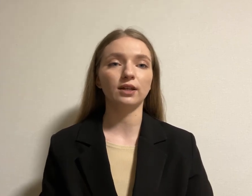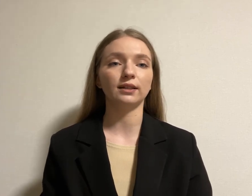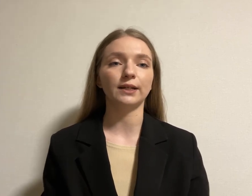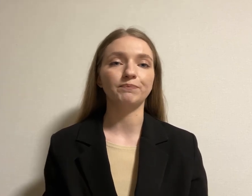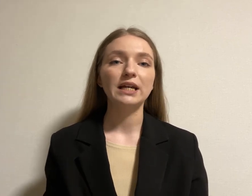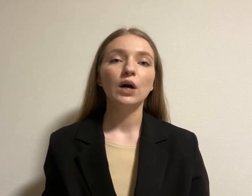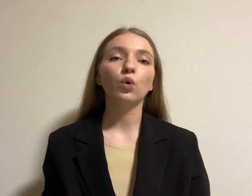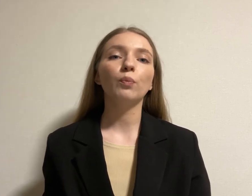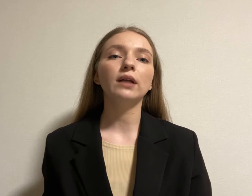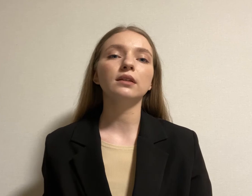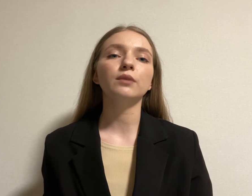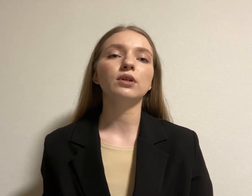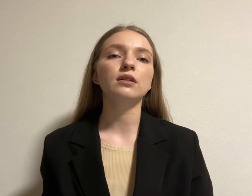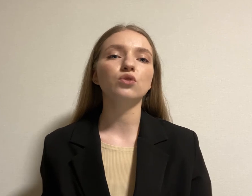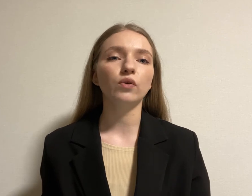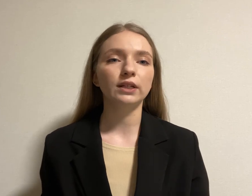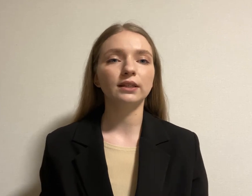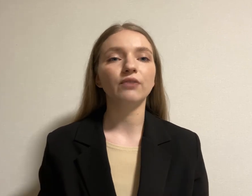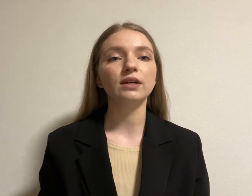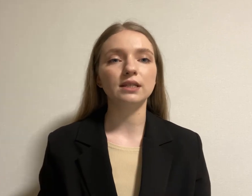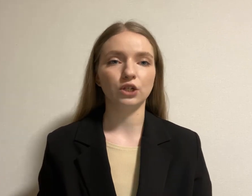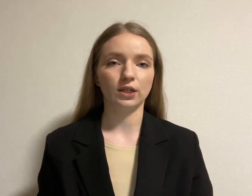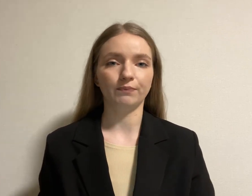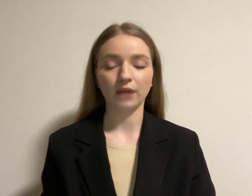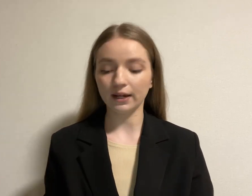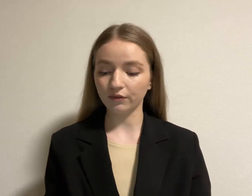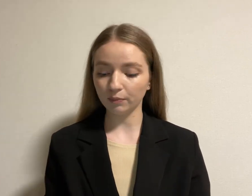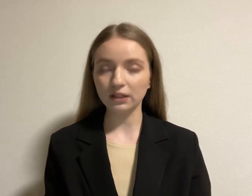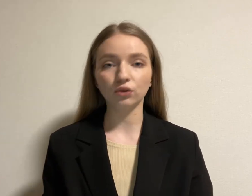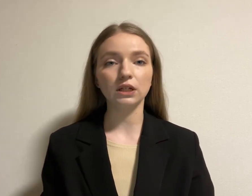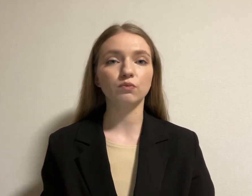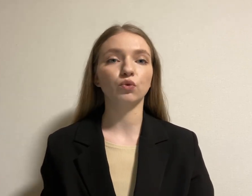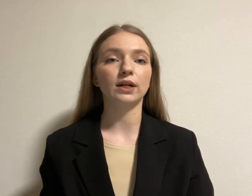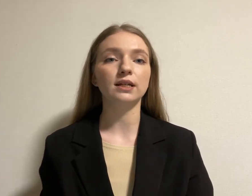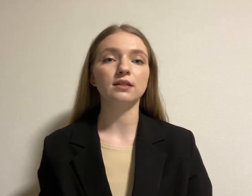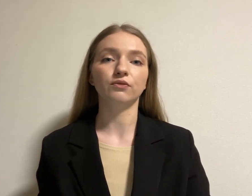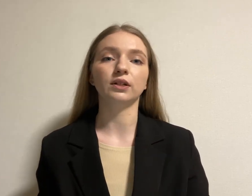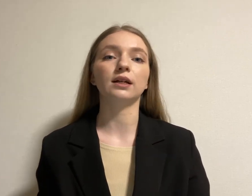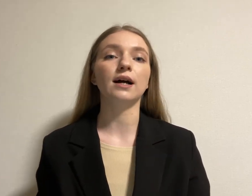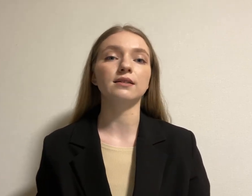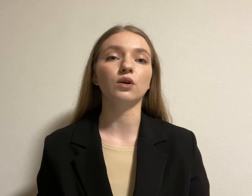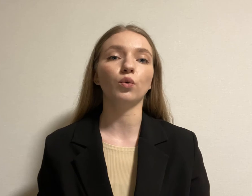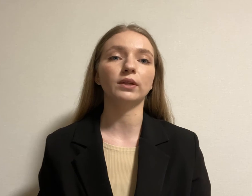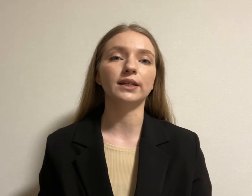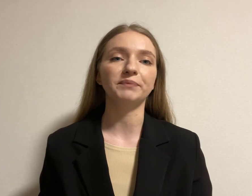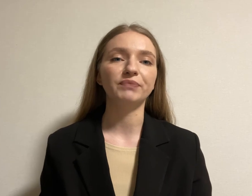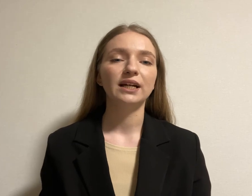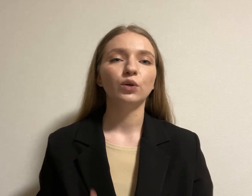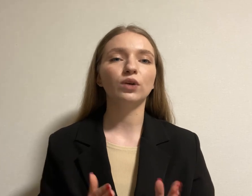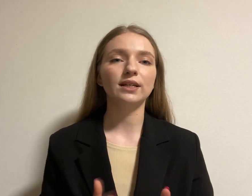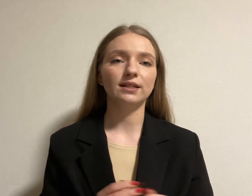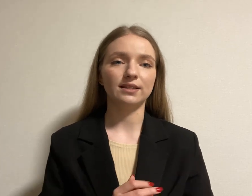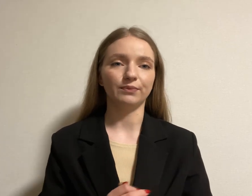ворожі танки. Окупанти деморалізовані та виснажені, а рівень патріотизму українців викликає захоплення.